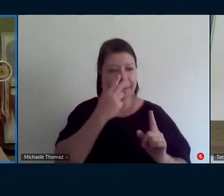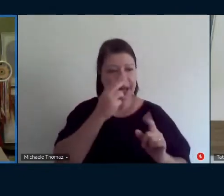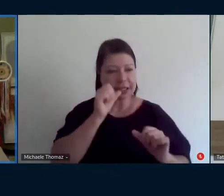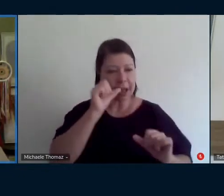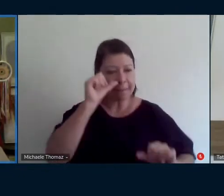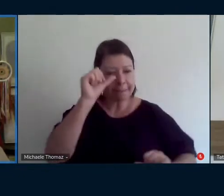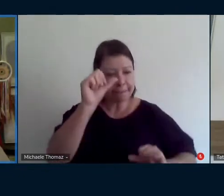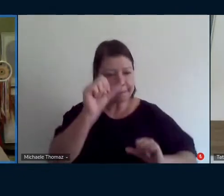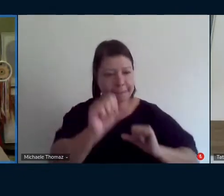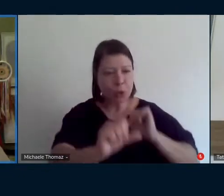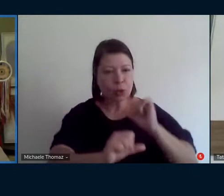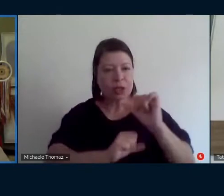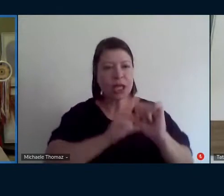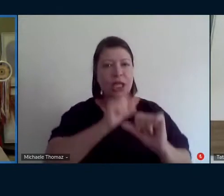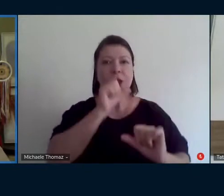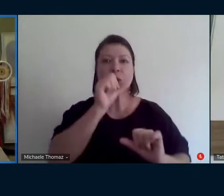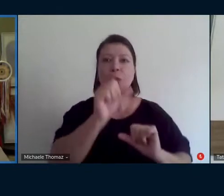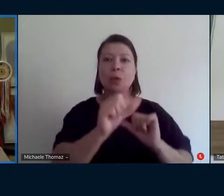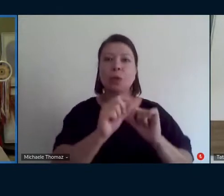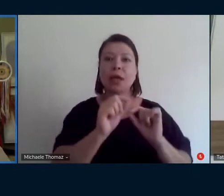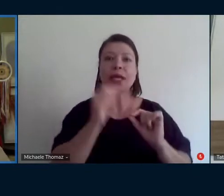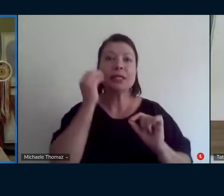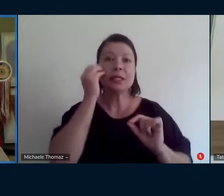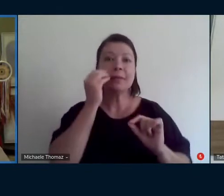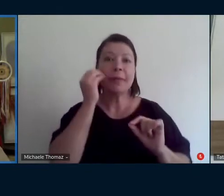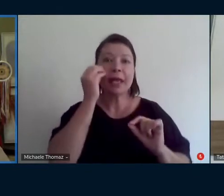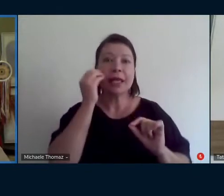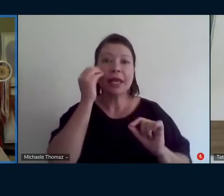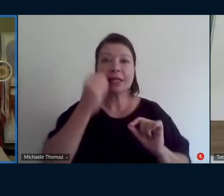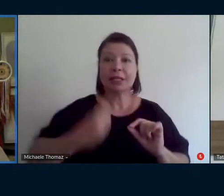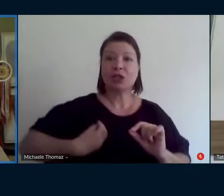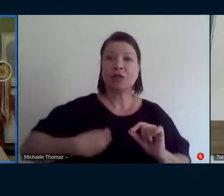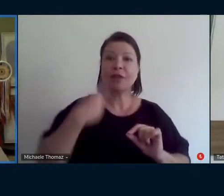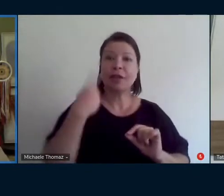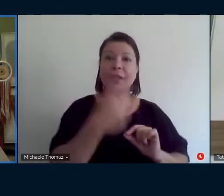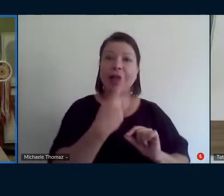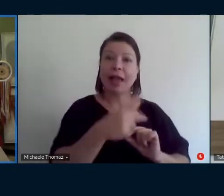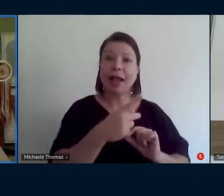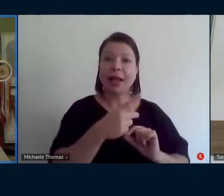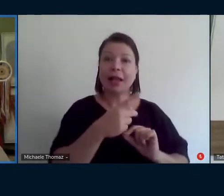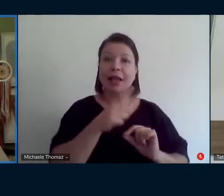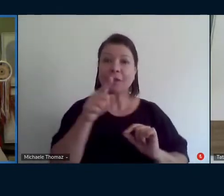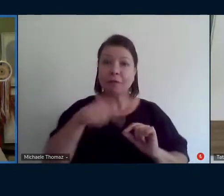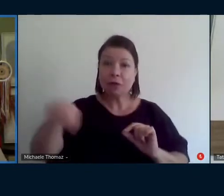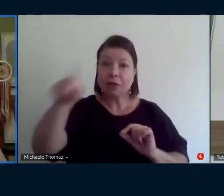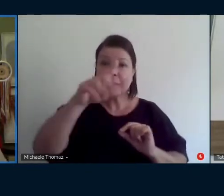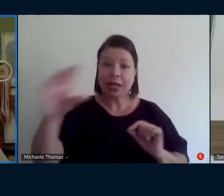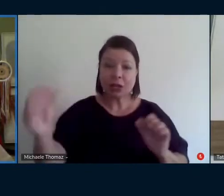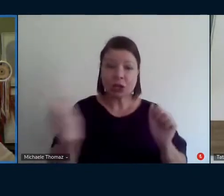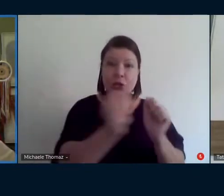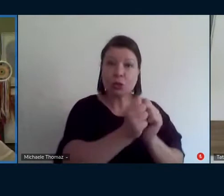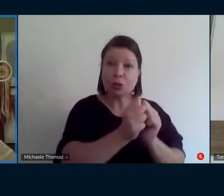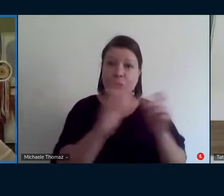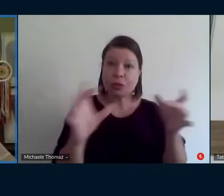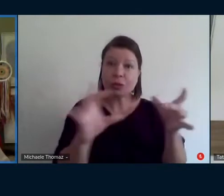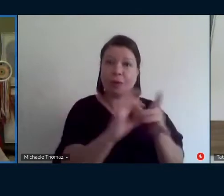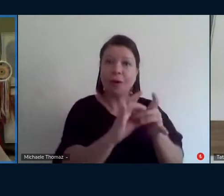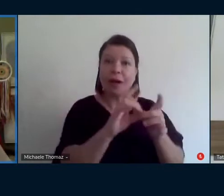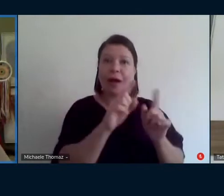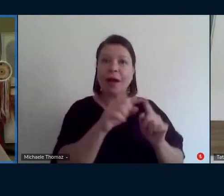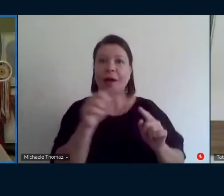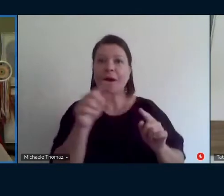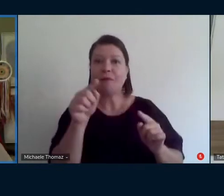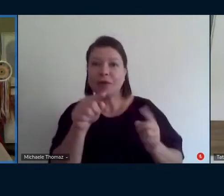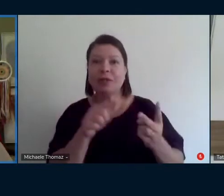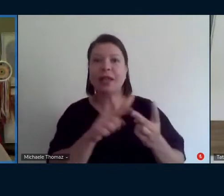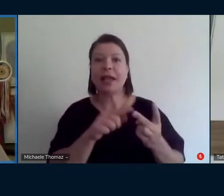experiência vivida ali com todos vocês todas vocês nesse processo especialmente para as crianças não surdas o impacto